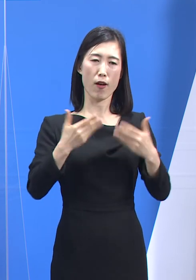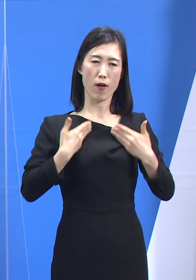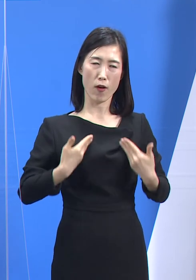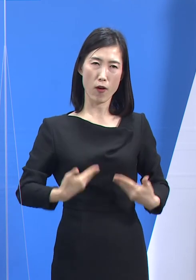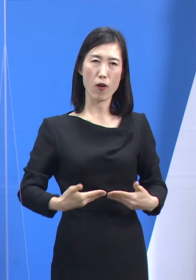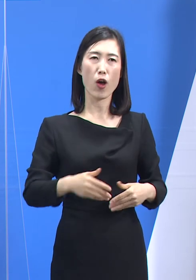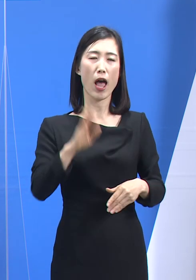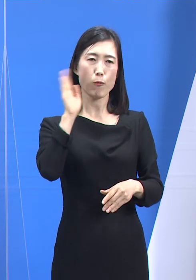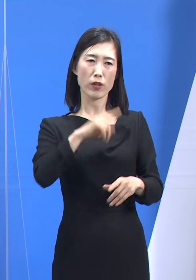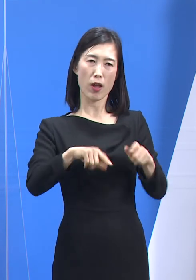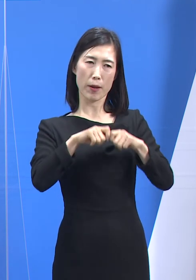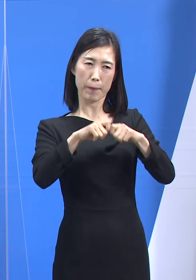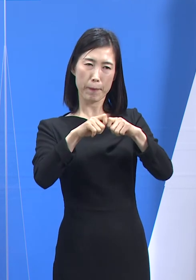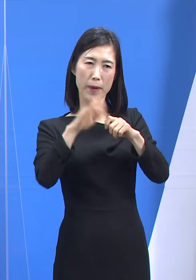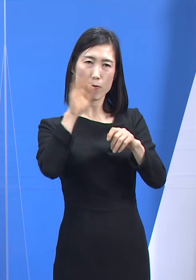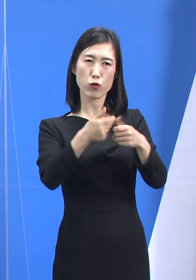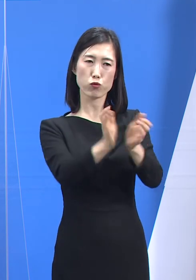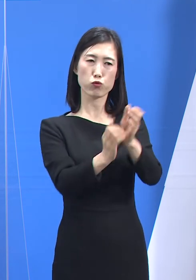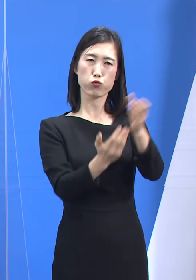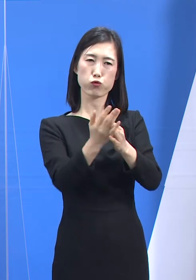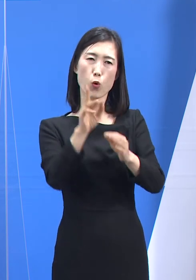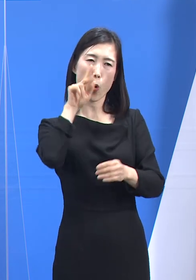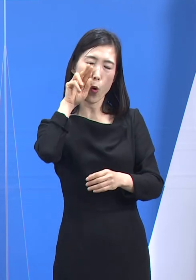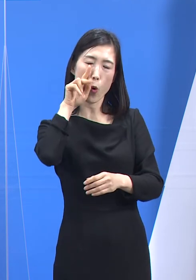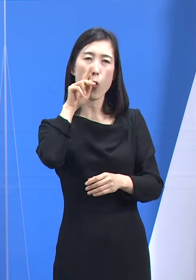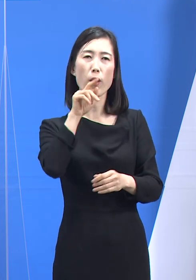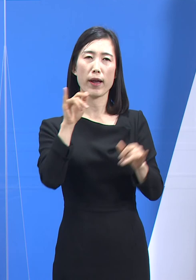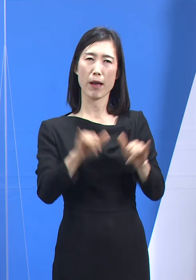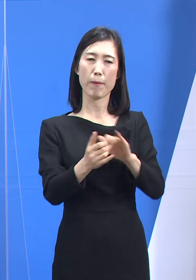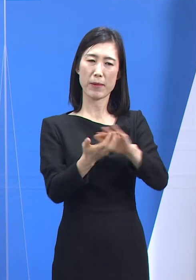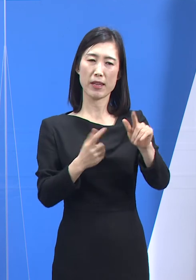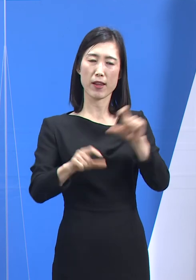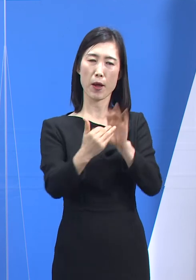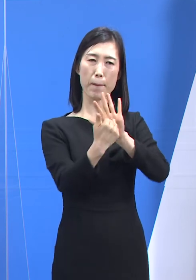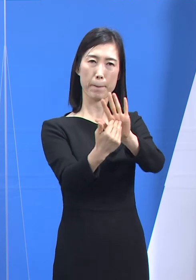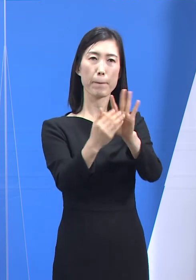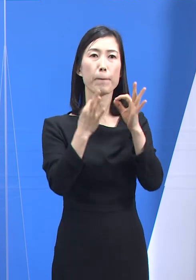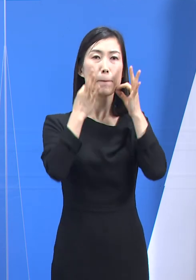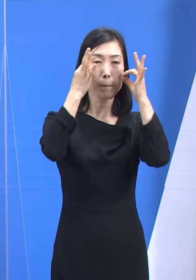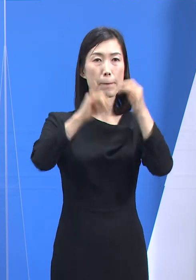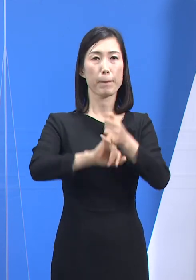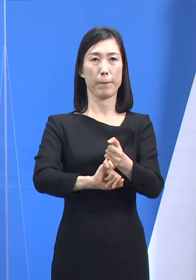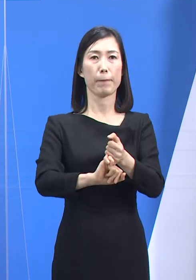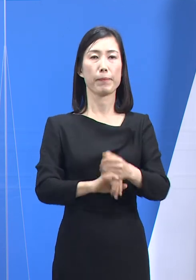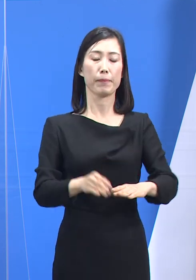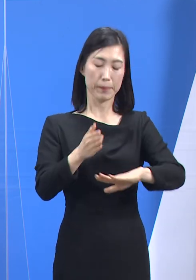있을지 모르는 유행 재확산을 철저하게 대비하겠습니다. 감사합니다. 감사합니다.